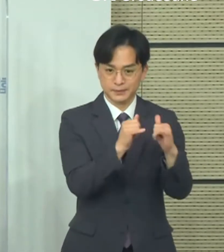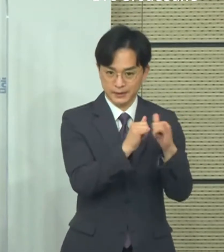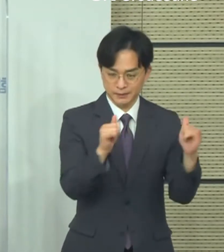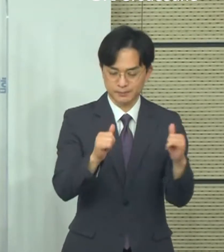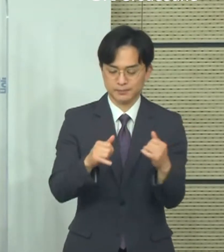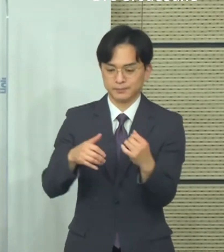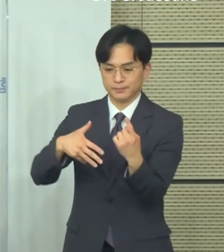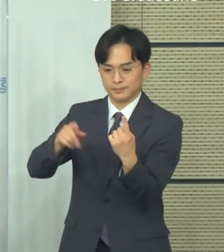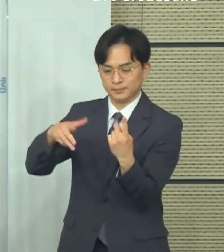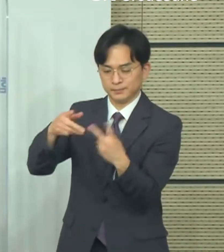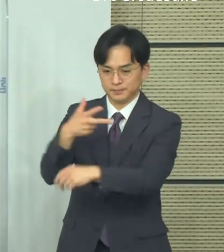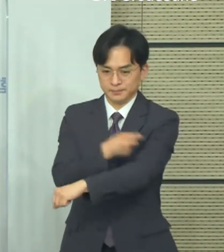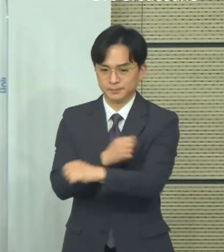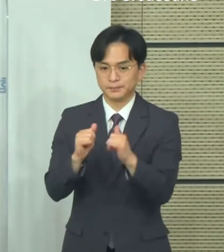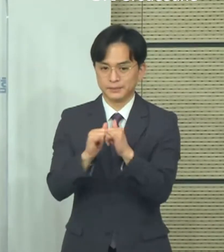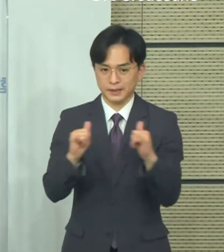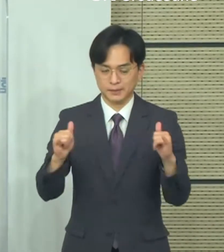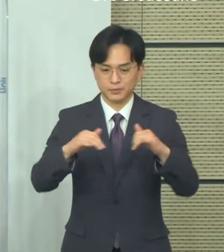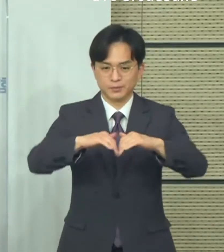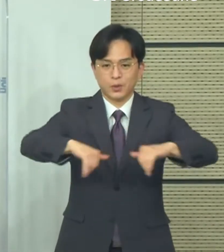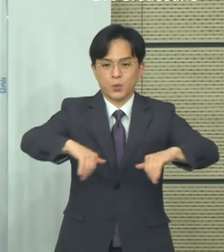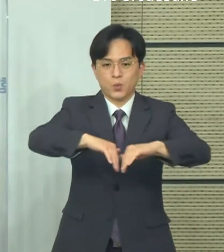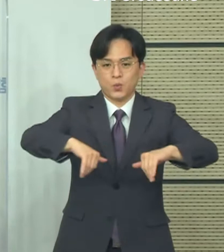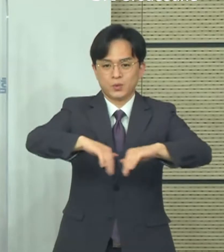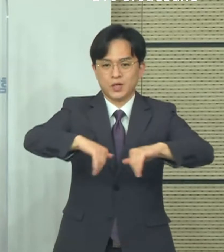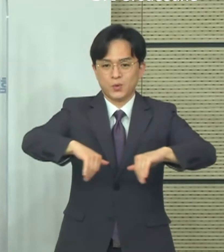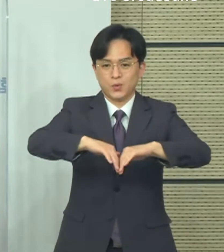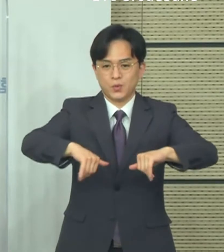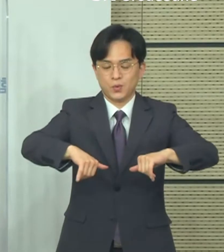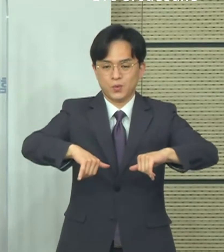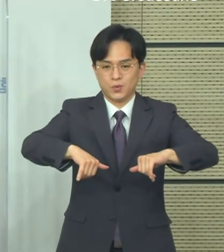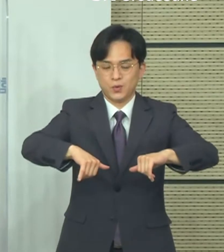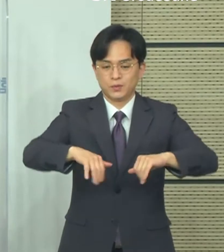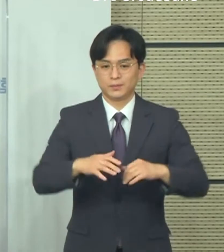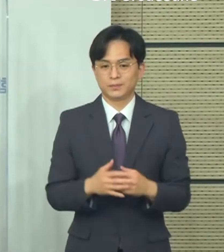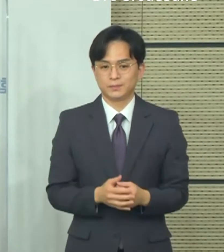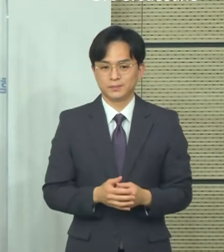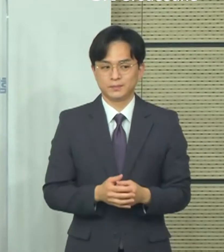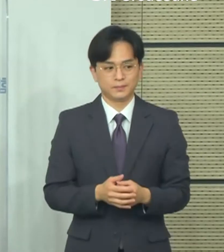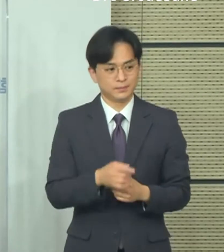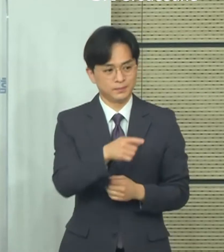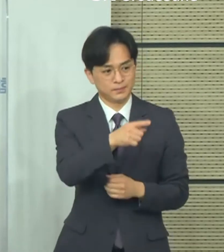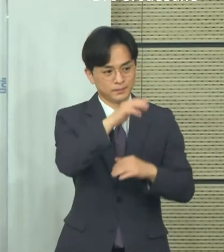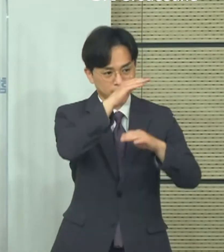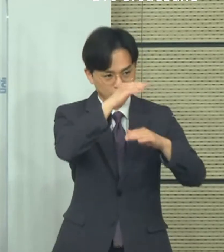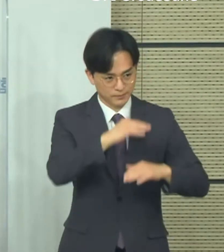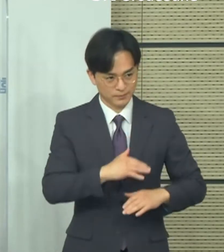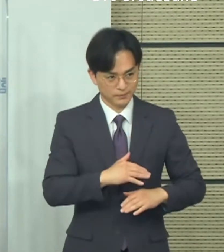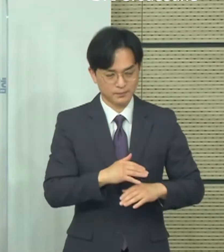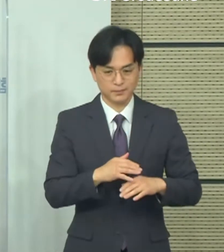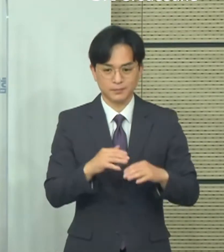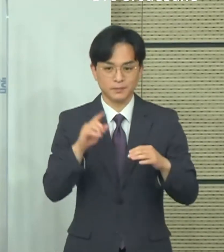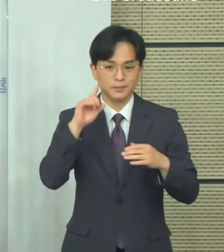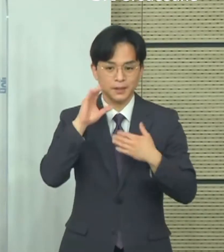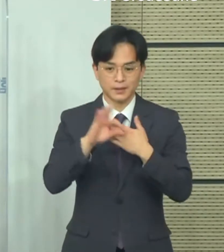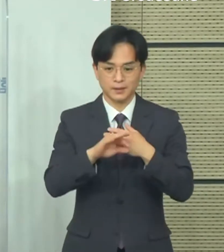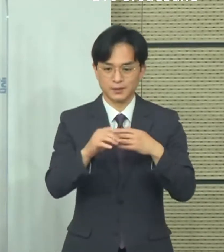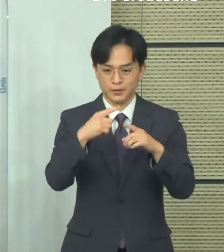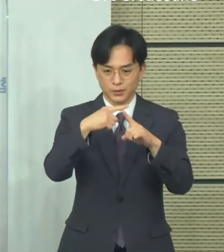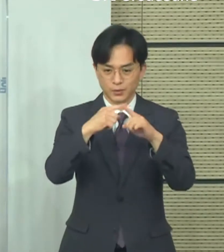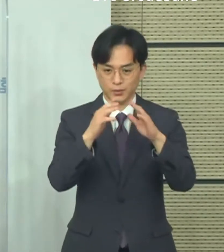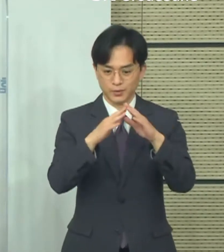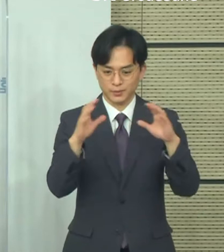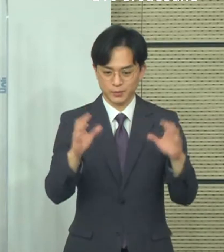접종 완료자가 예외적인 인원으로 카운트 됩니다. 지금 예시를 들었던 부분 중에서는 30명이 모일 수 있는데